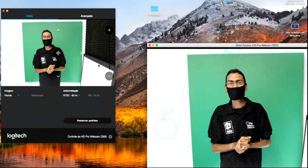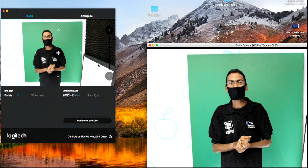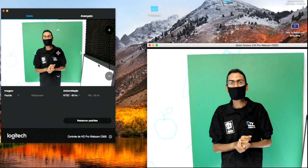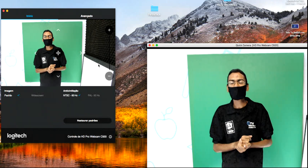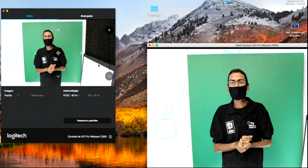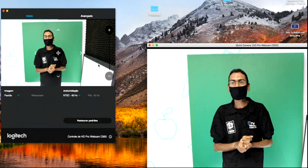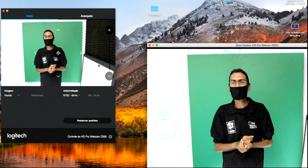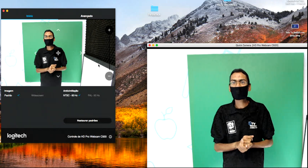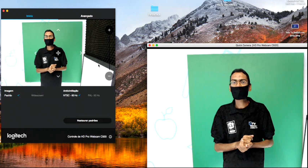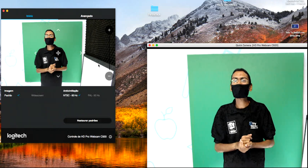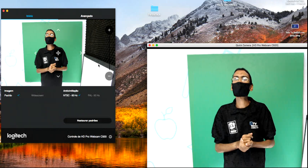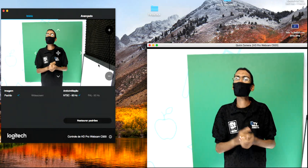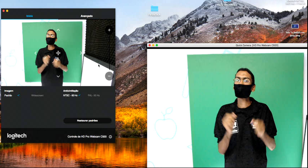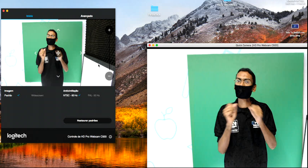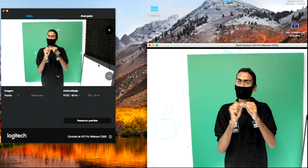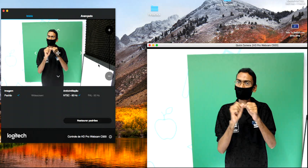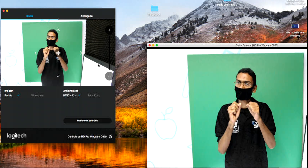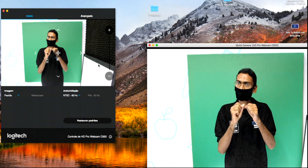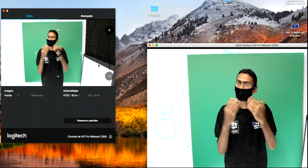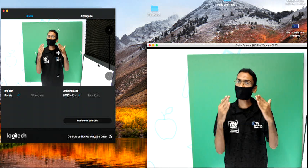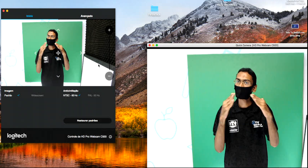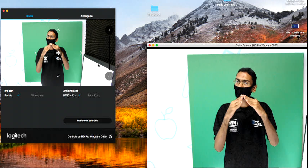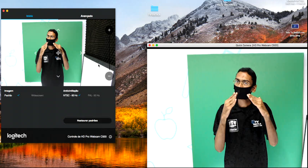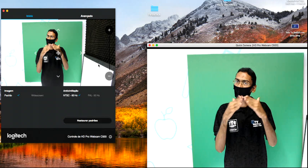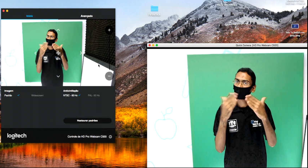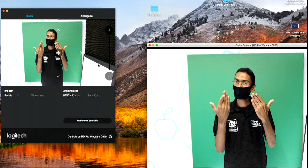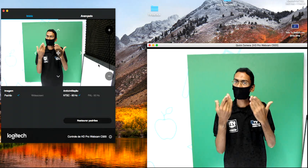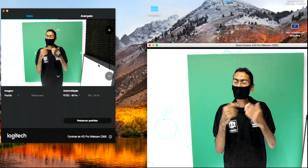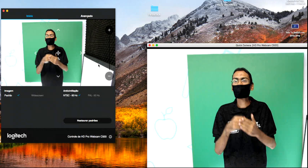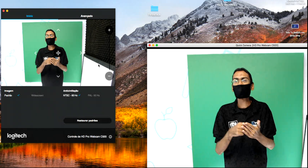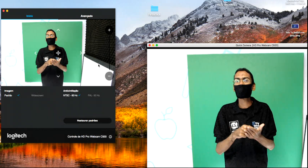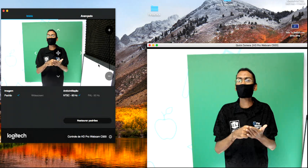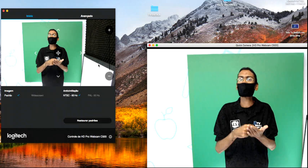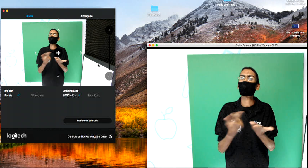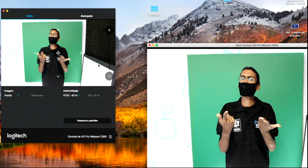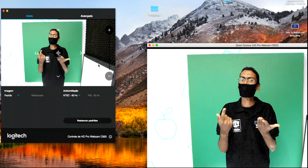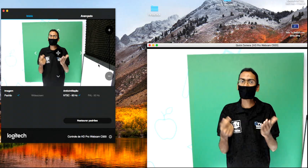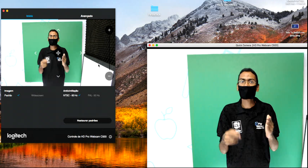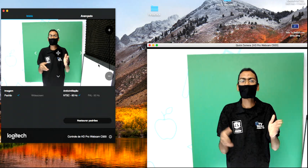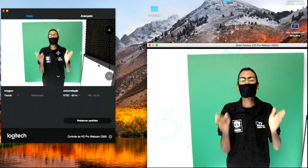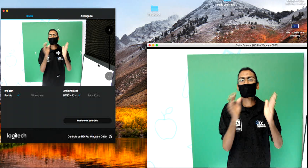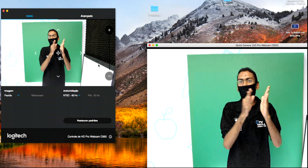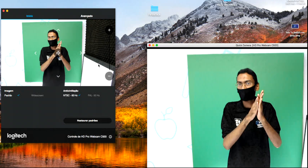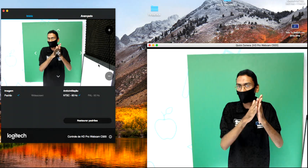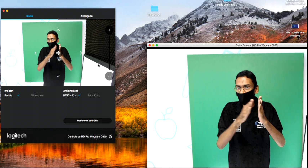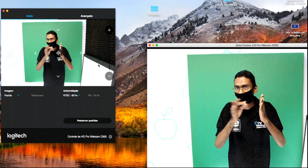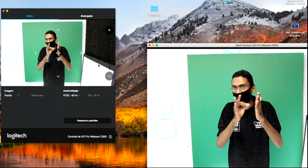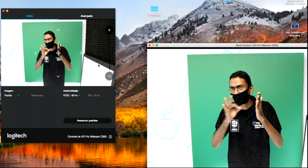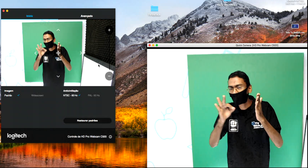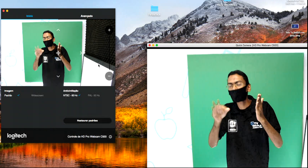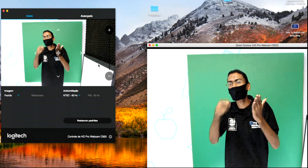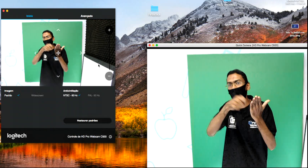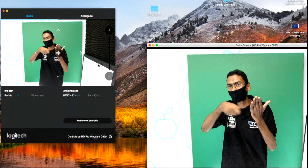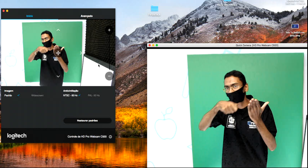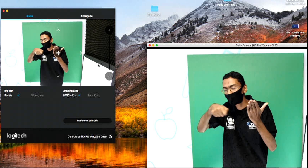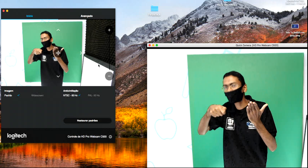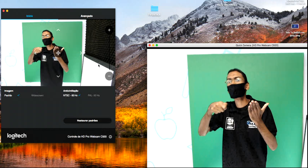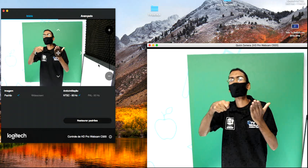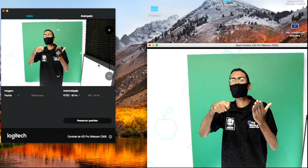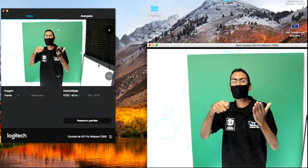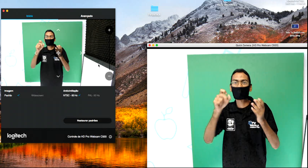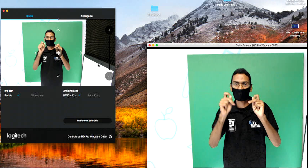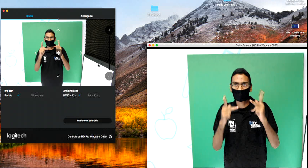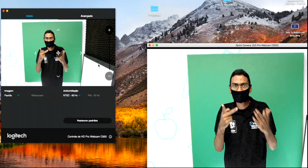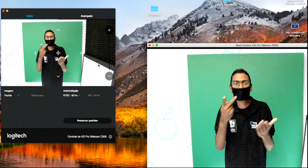O que é que vocês vão fazer? Vocês vão construir a sua linha do tempo, relatando os principais acontecimentos da sua